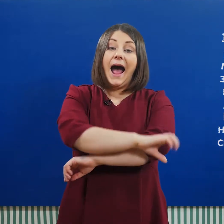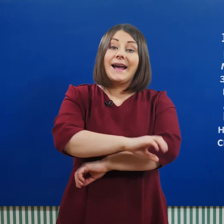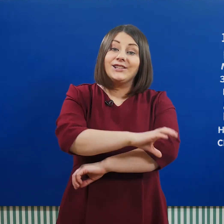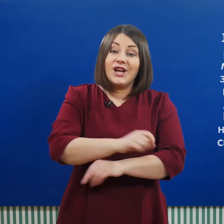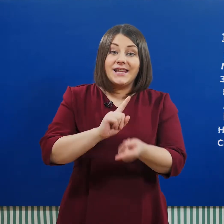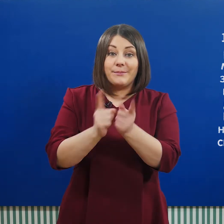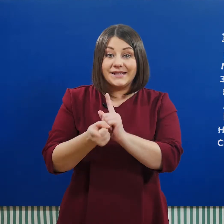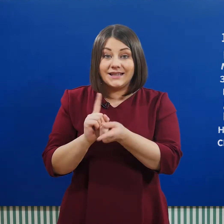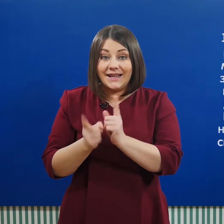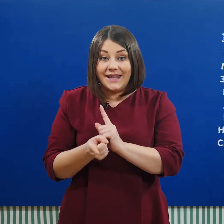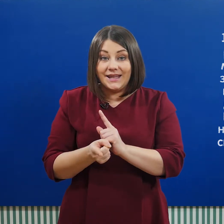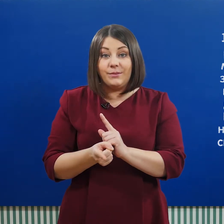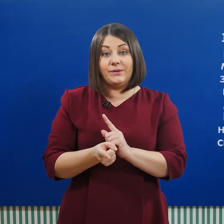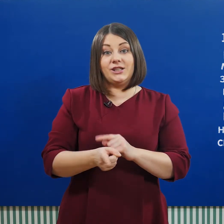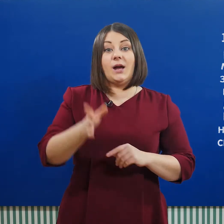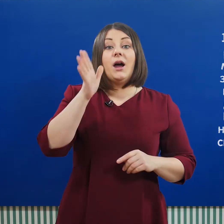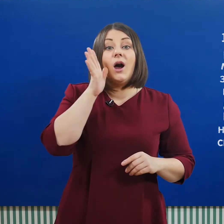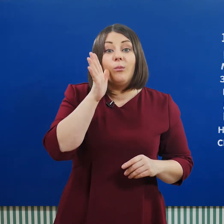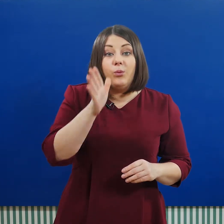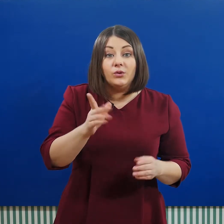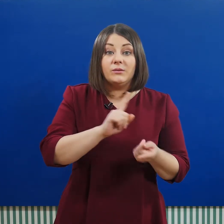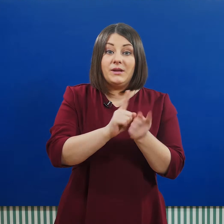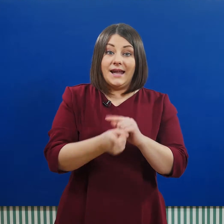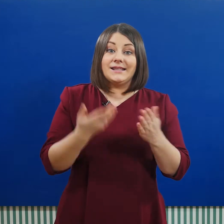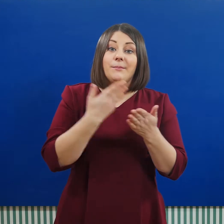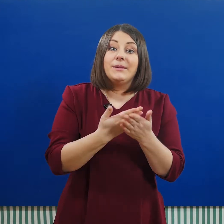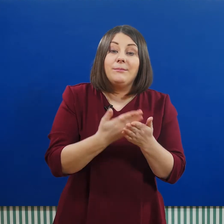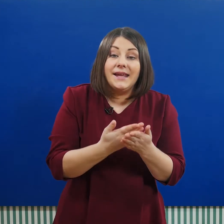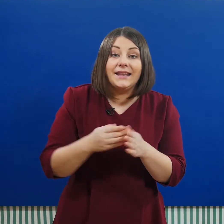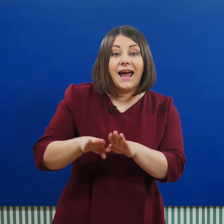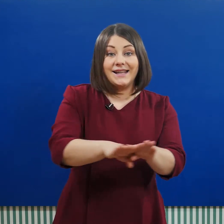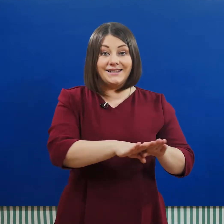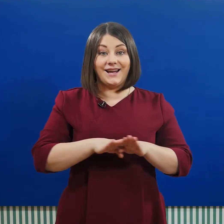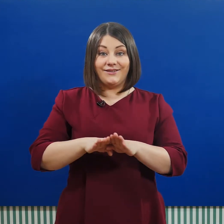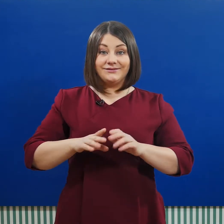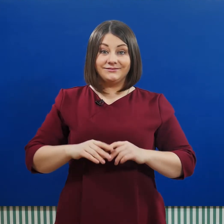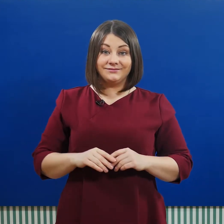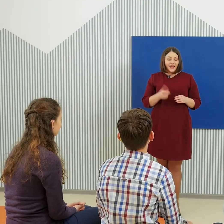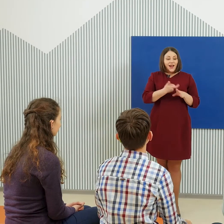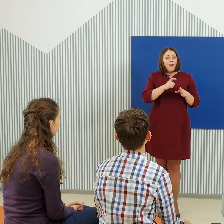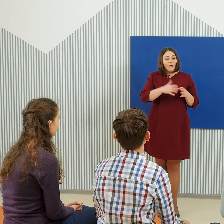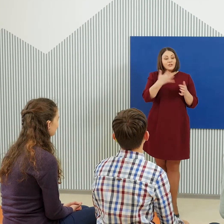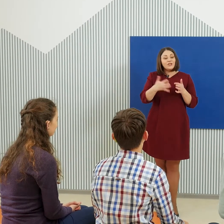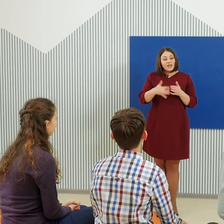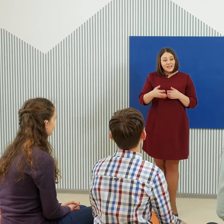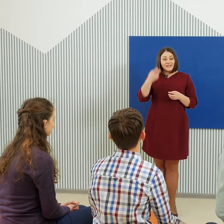окончания при склонении по падежам будут меняться примерно одинаково. Очень часто